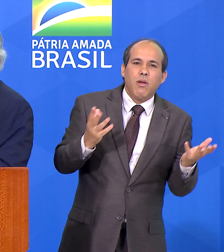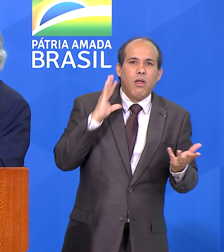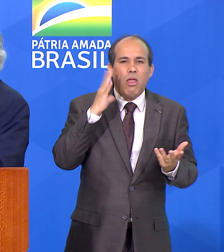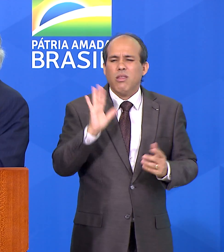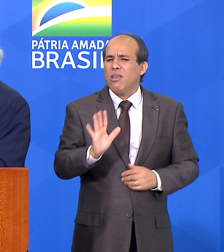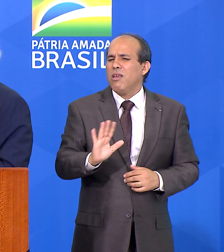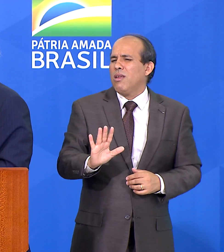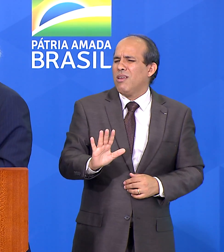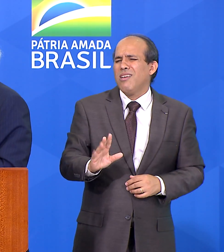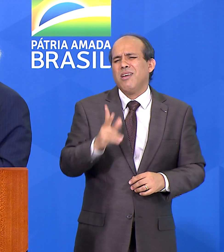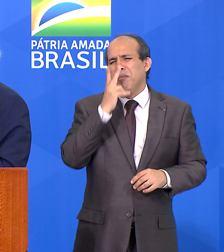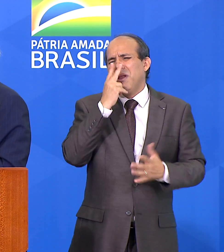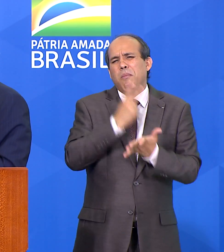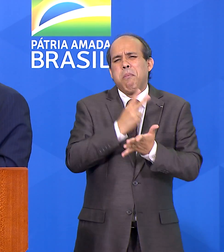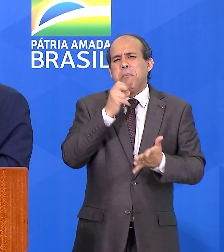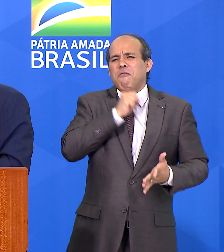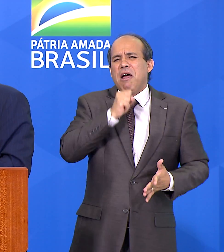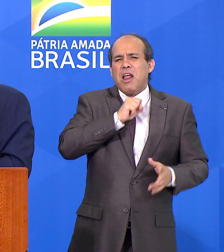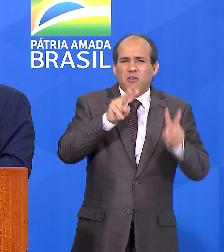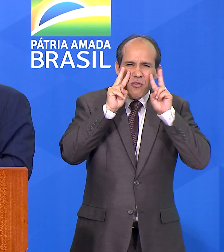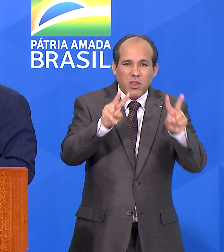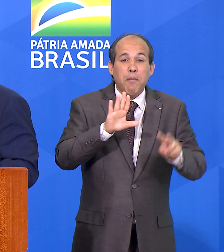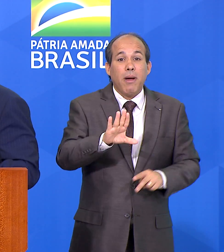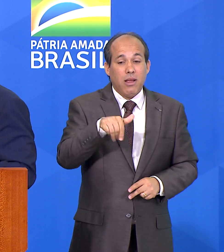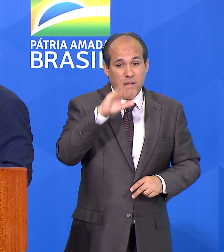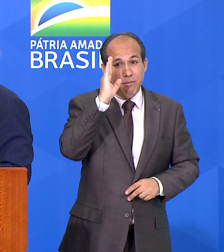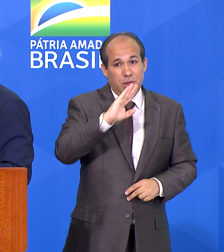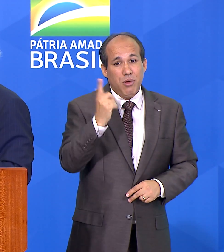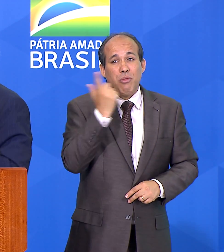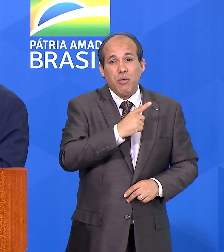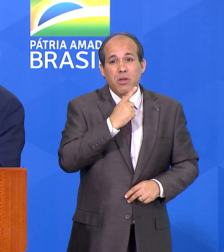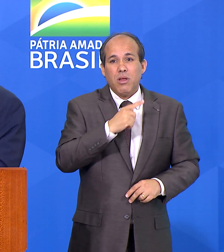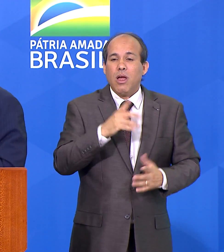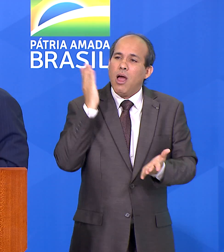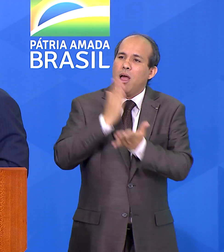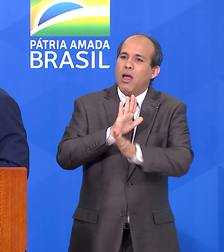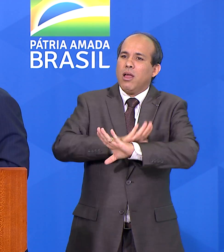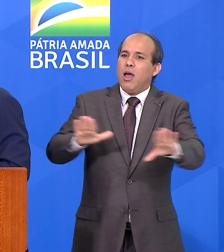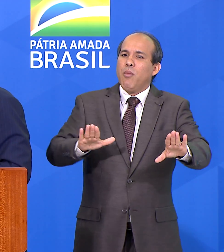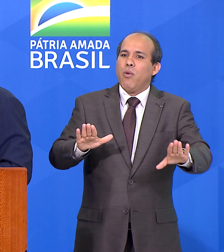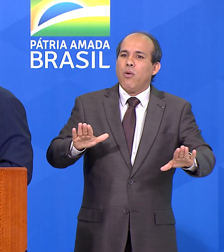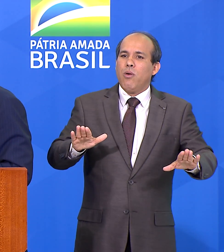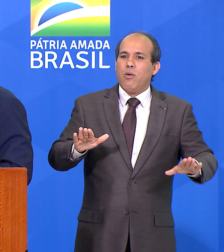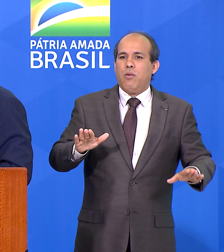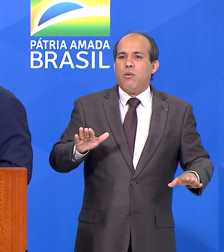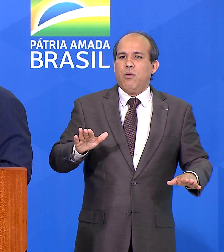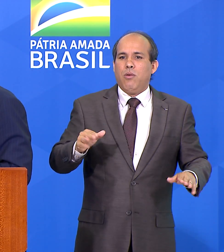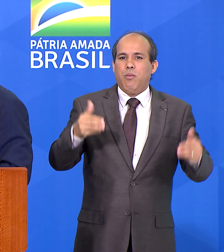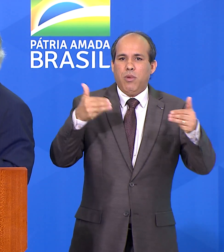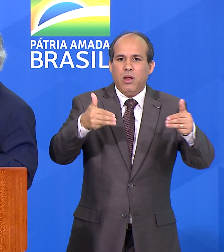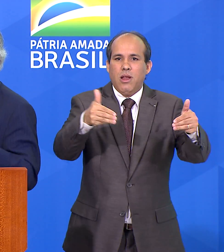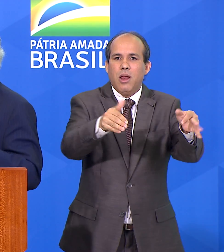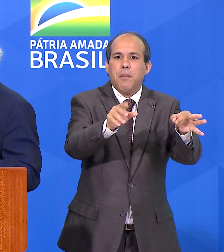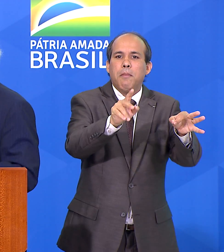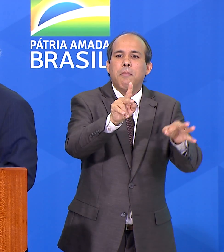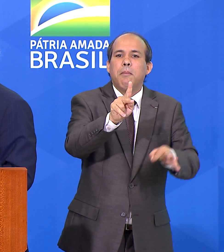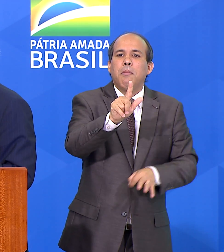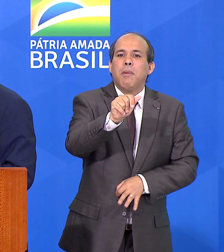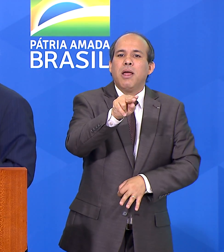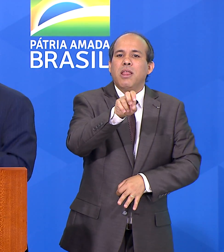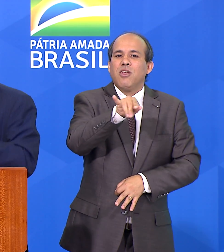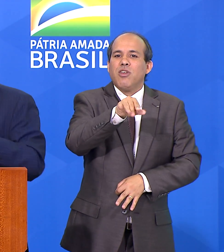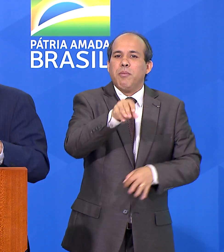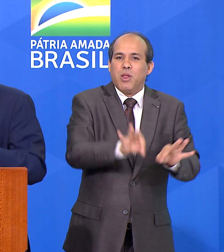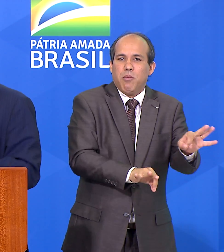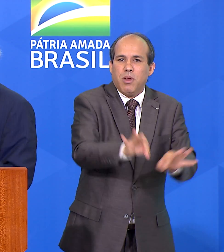Brasil. Isso é uma visão arcaica. Aliás, o Brasil cresceu muito mais quando não tinha o Ministério do Planejamento. Crescia 7,5%